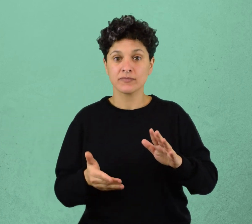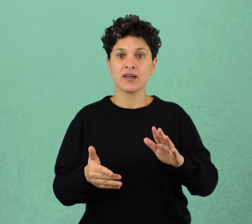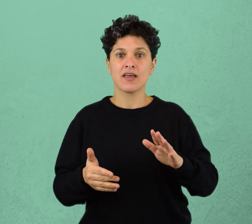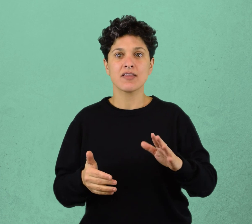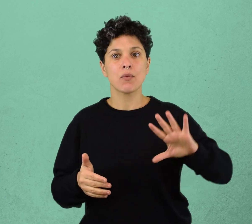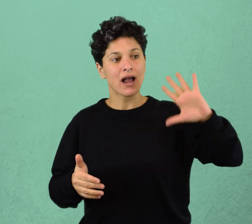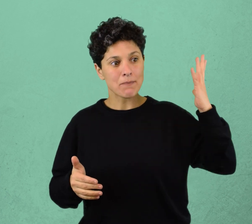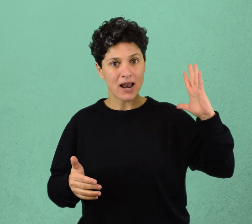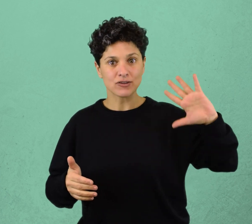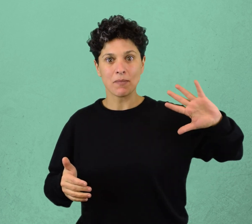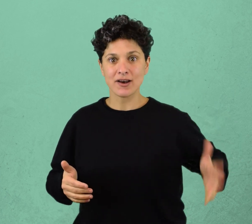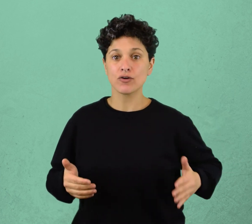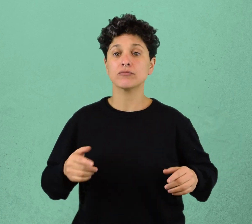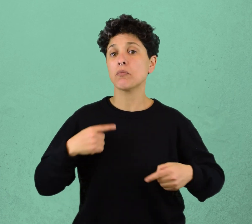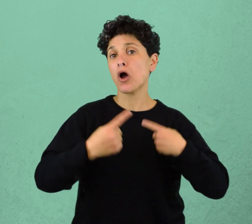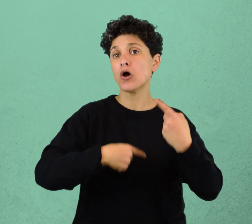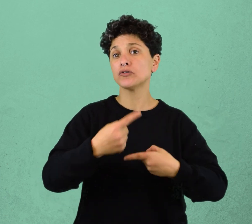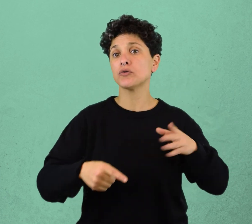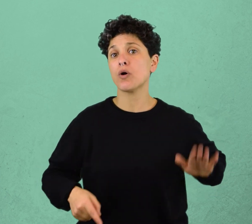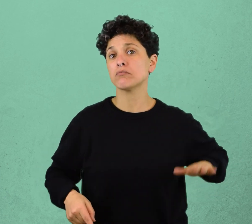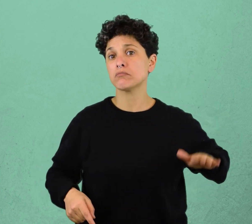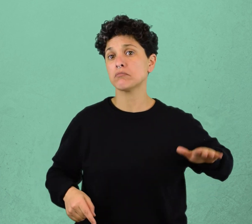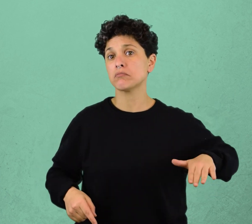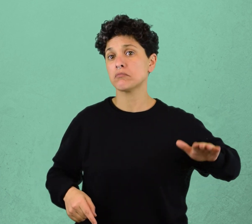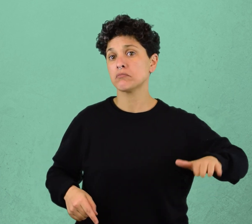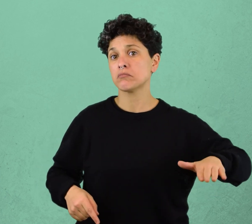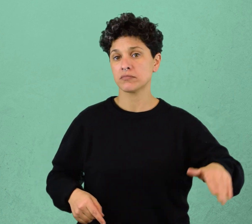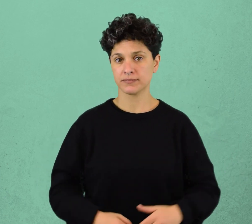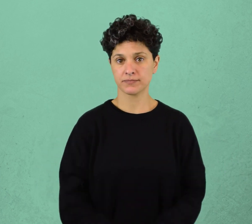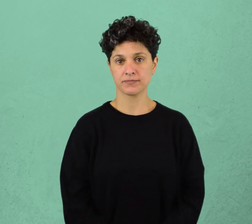junto al pie. ¡Gracias! ¡Gracias! ¡Gracias! ¡Gracias!